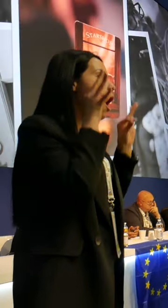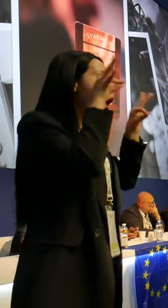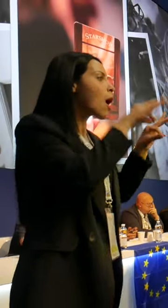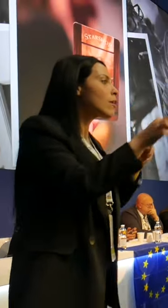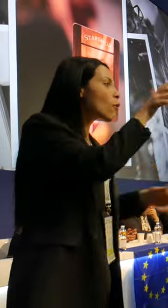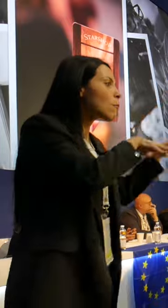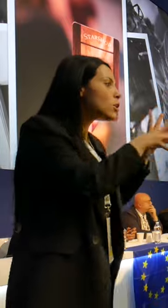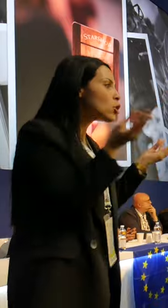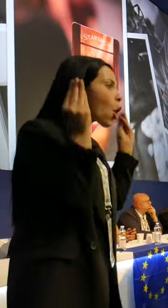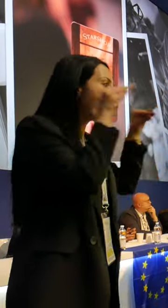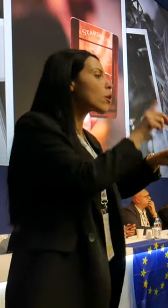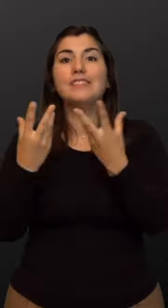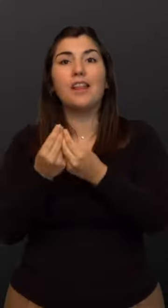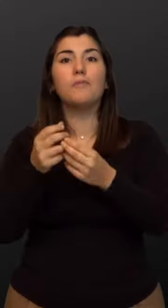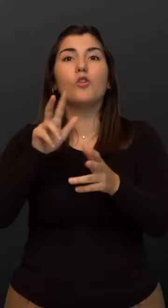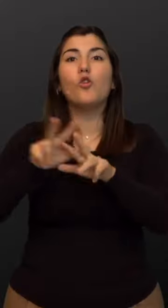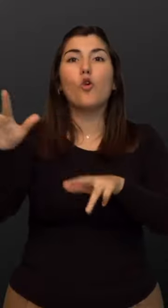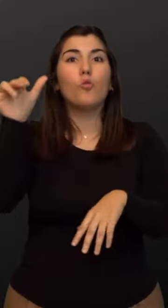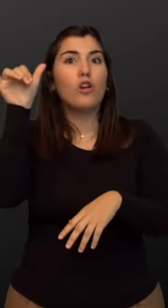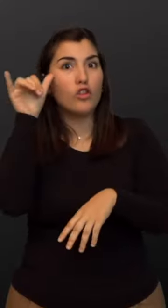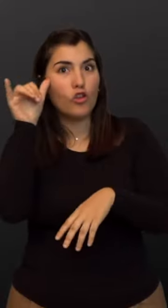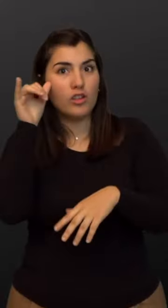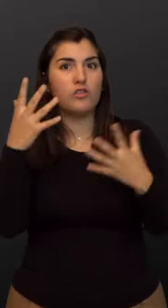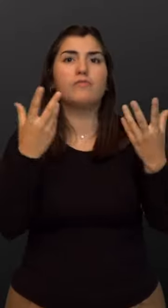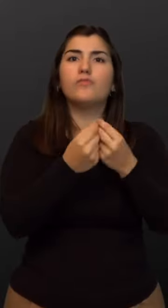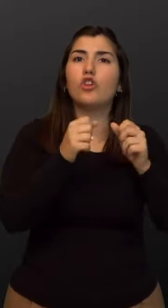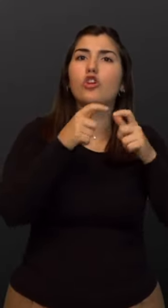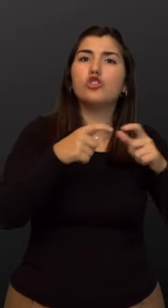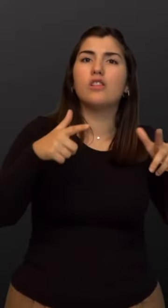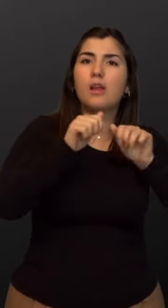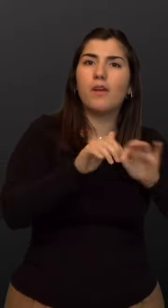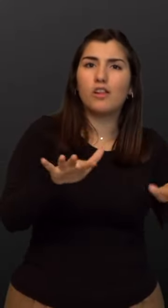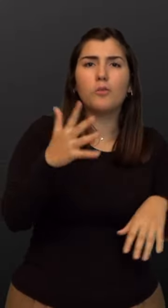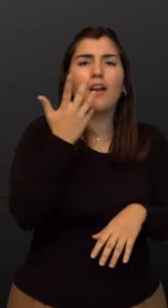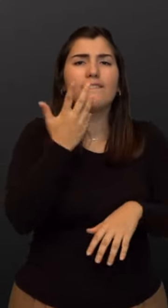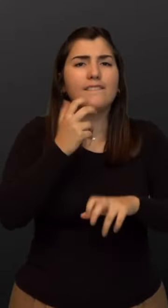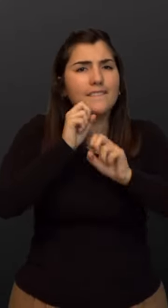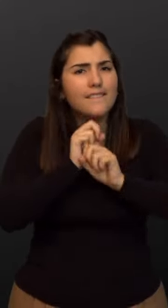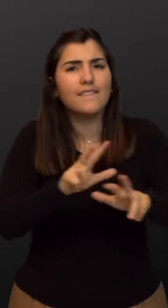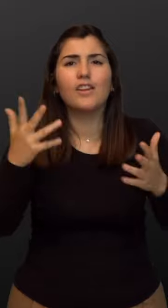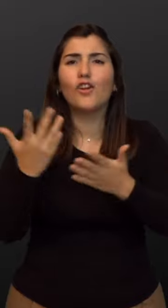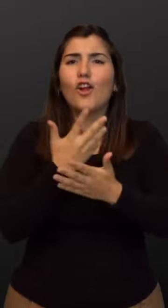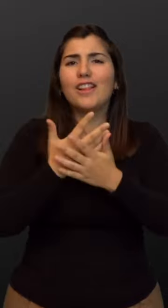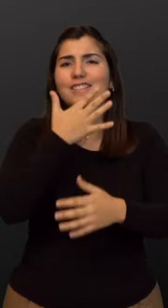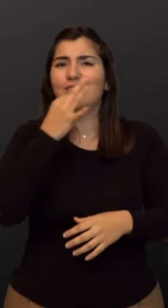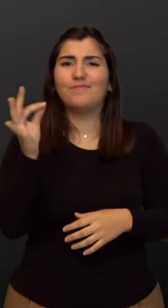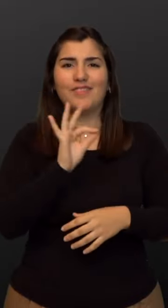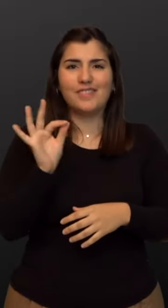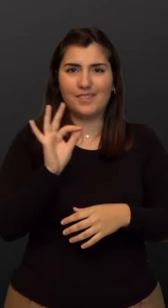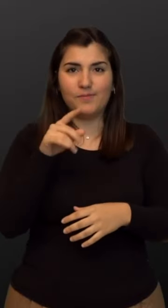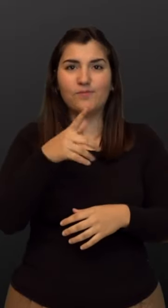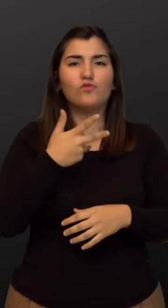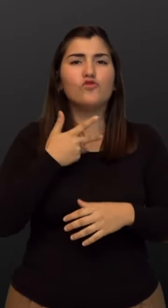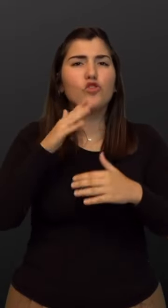italiana dei segni per consentire la migliore fruizione ai sordi segnanti. Appuntamenti quindi accessibili ai disabili